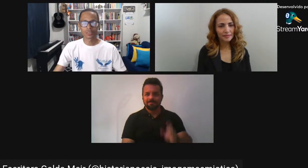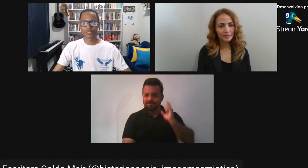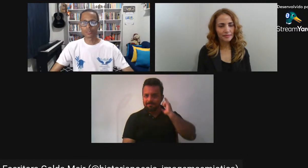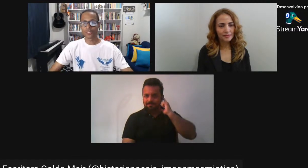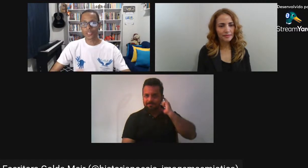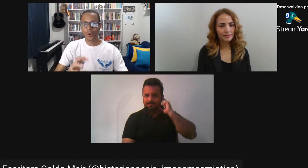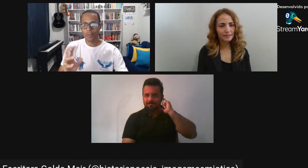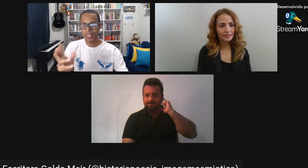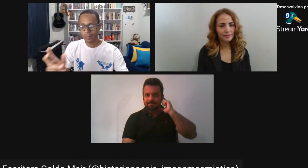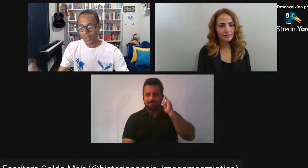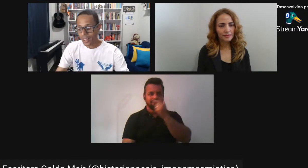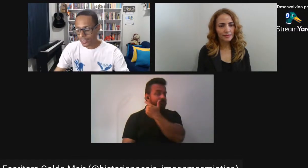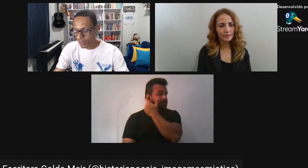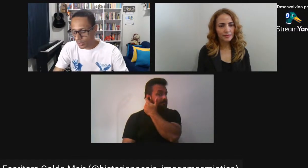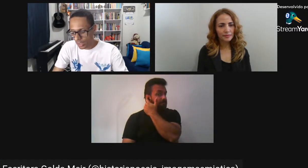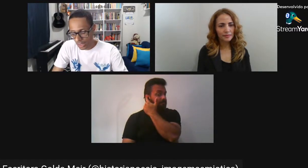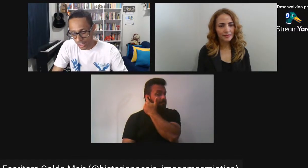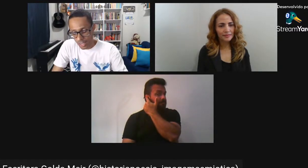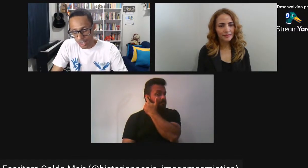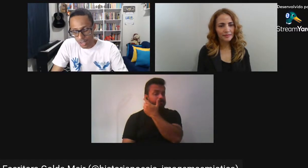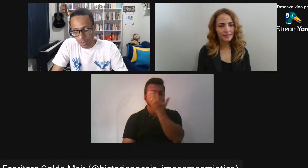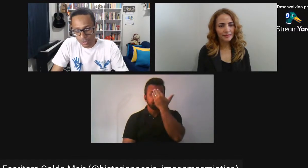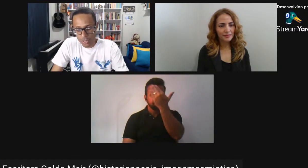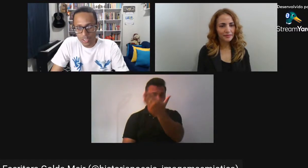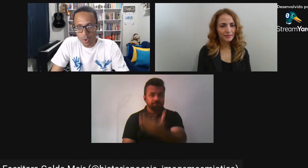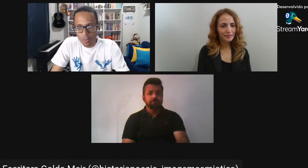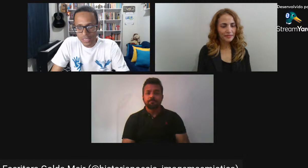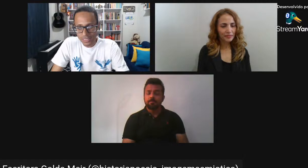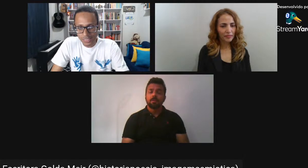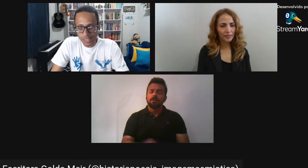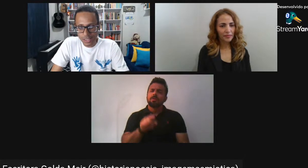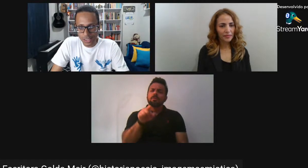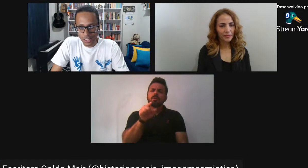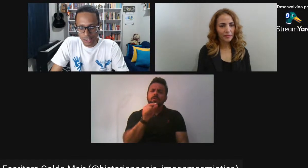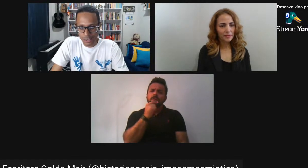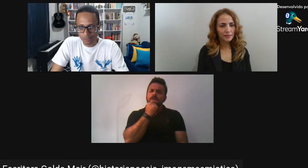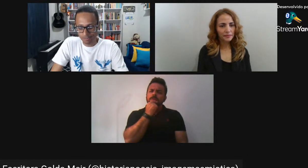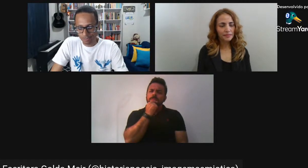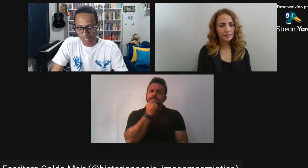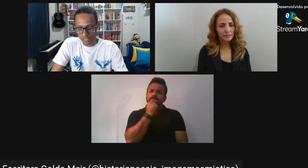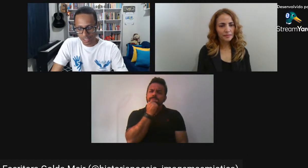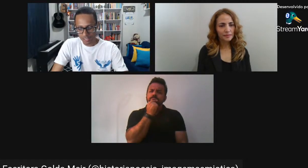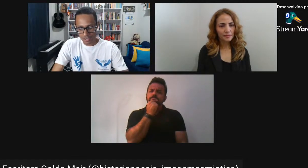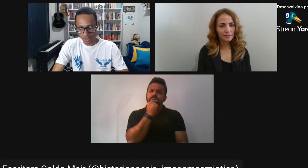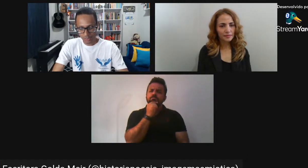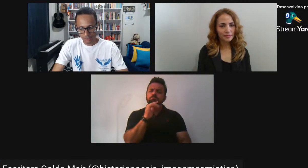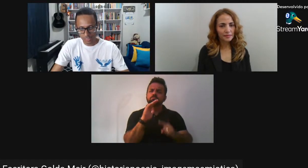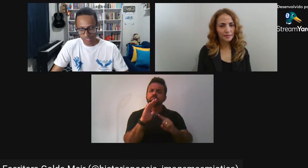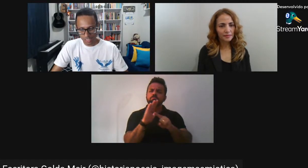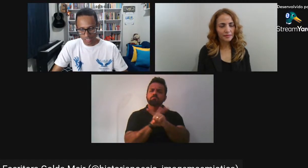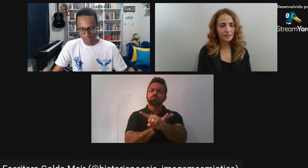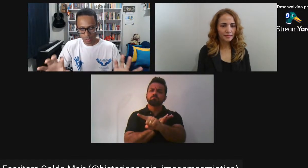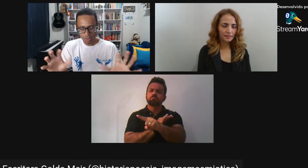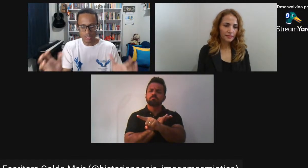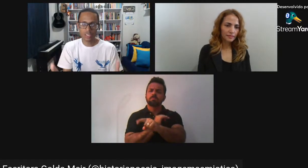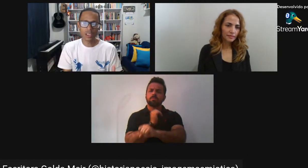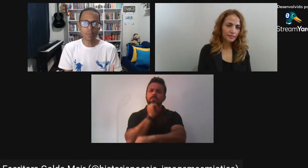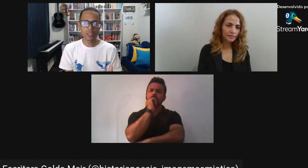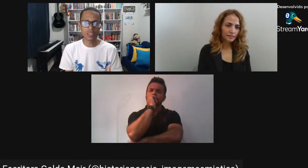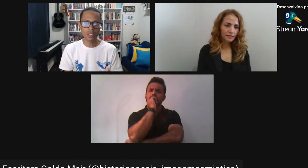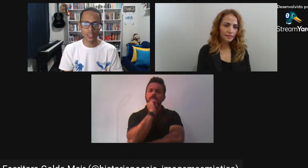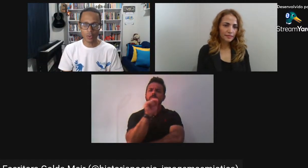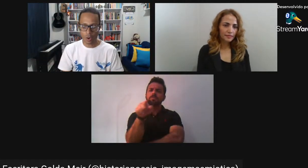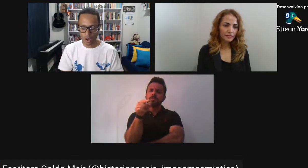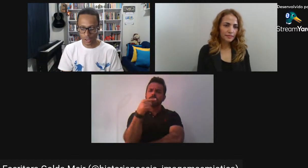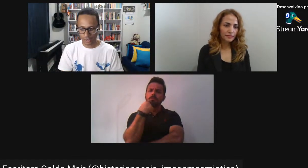Quando você comenta Obrigado Golda Quando você comenta Essa questão Do que você